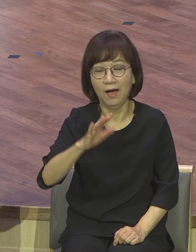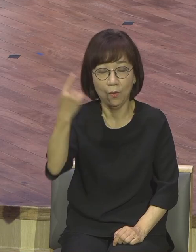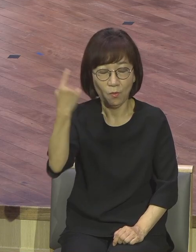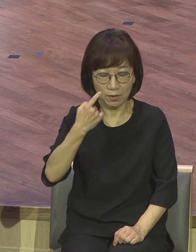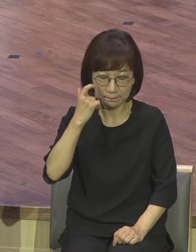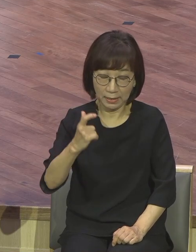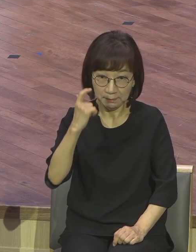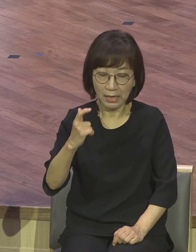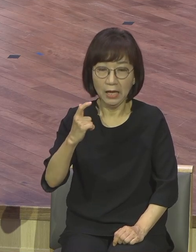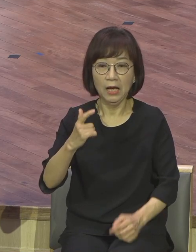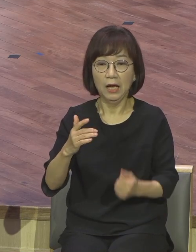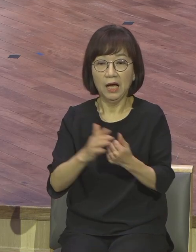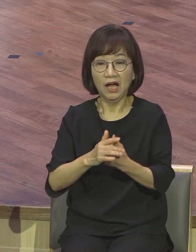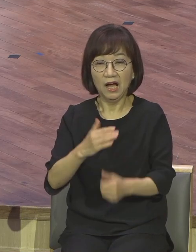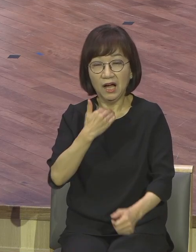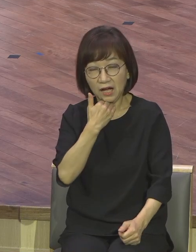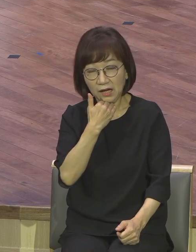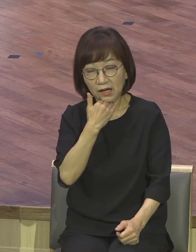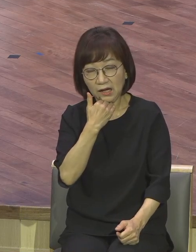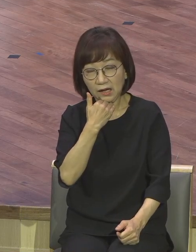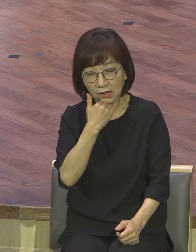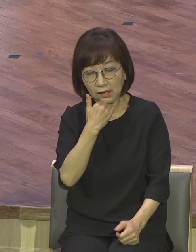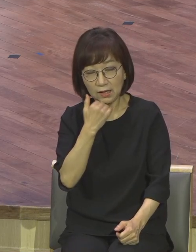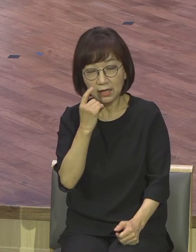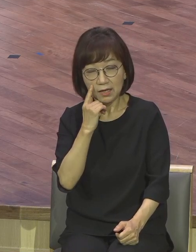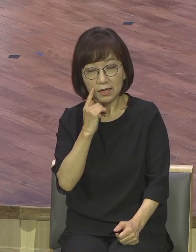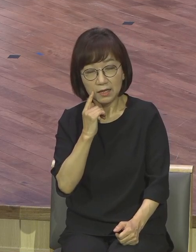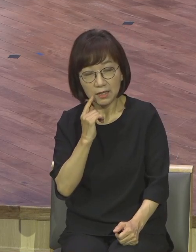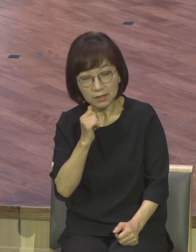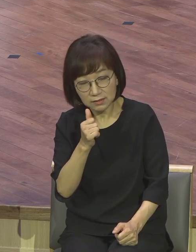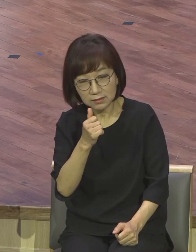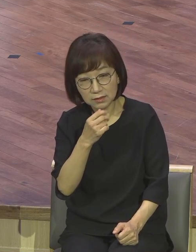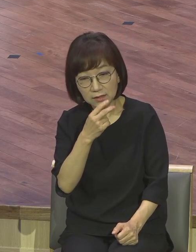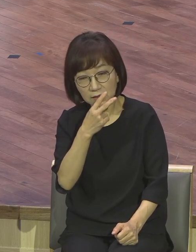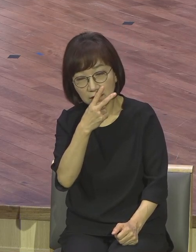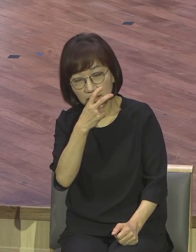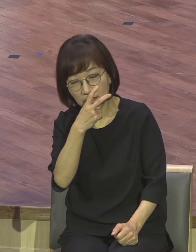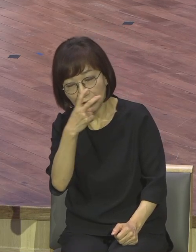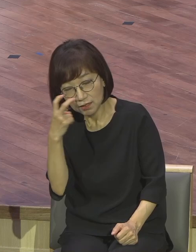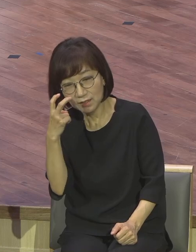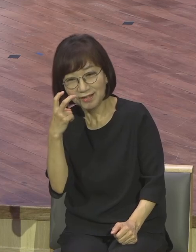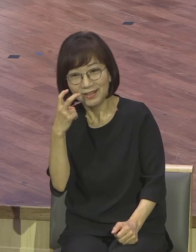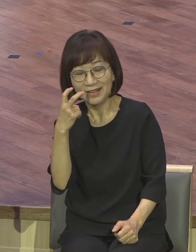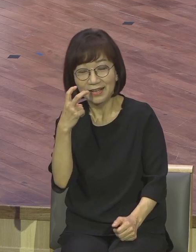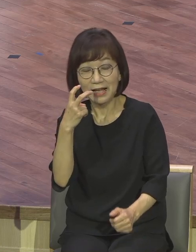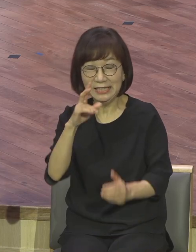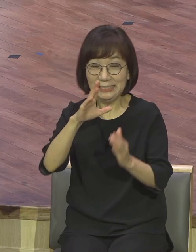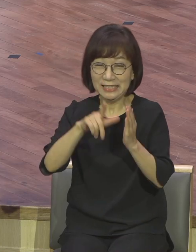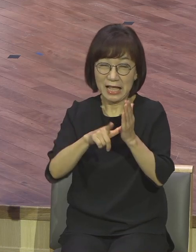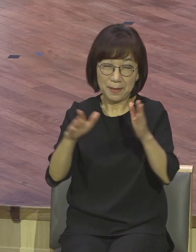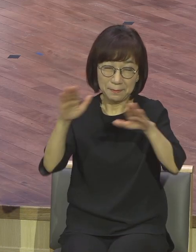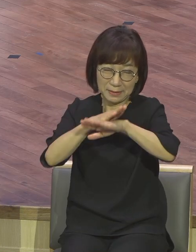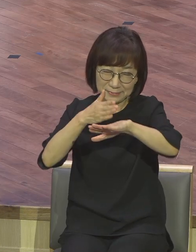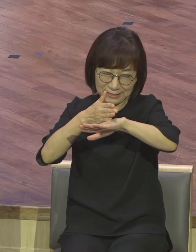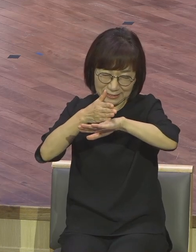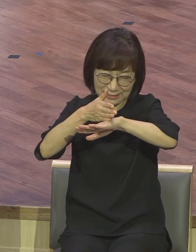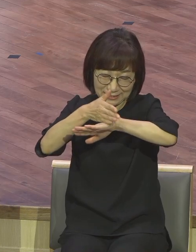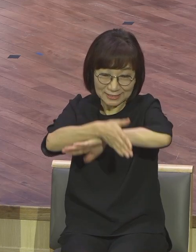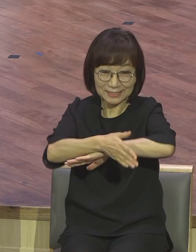빠지게 됩니다. 그러다가 한밤중 정적을 깨면서 이제 신랑이 오게 되면